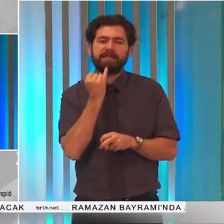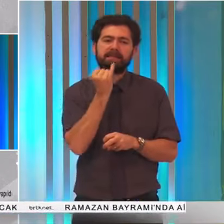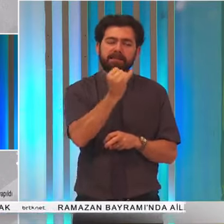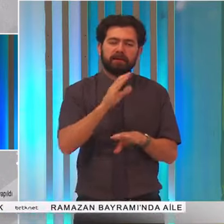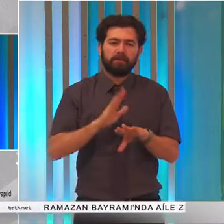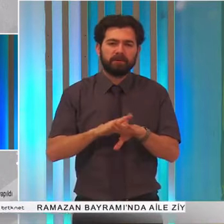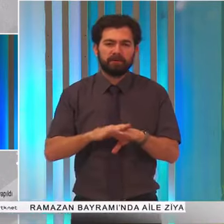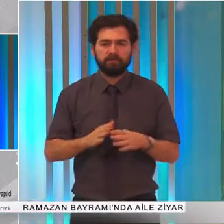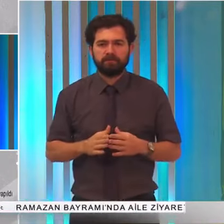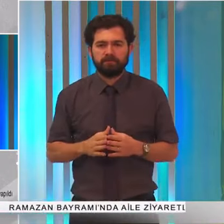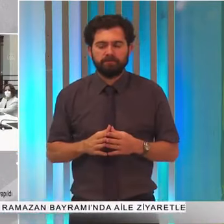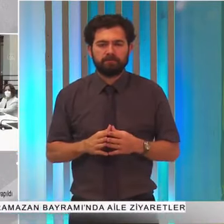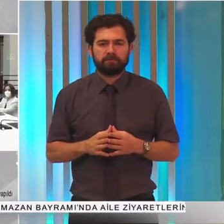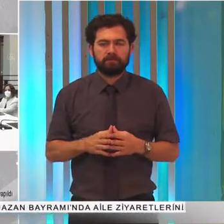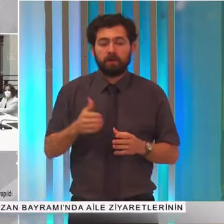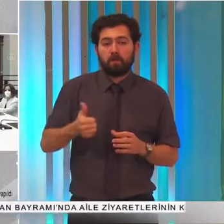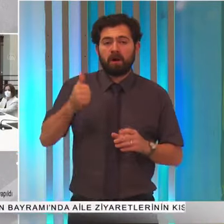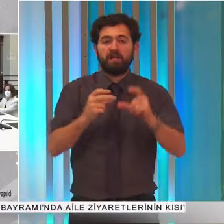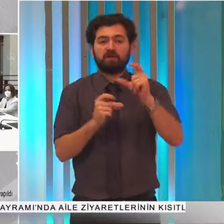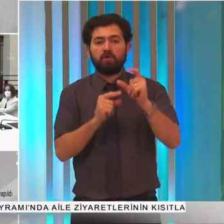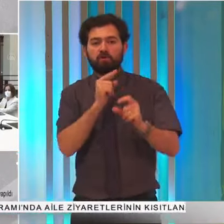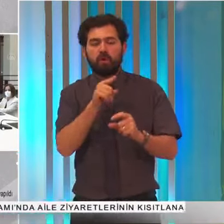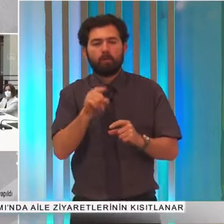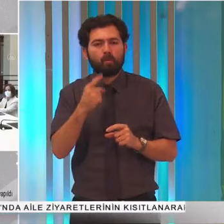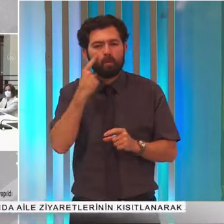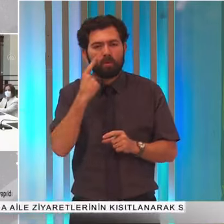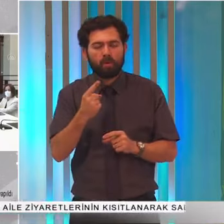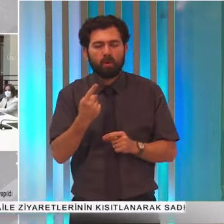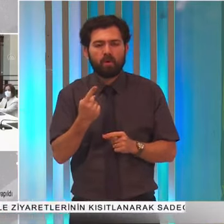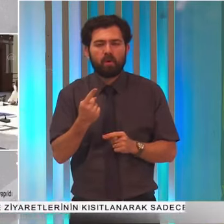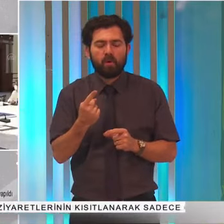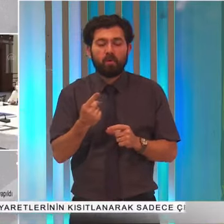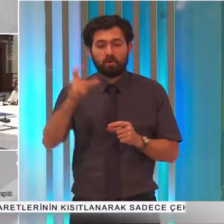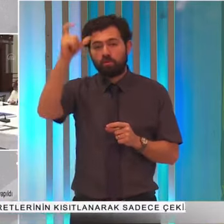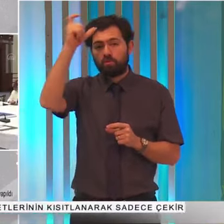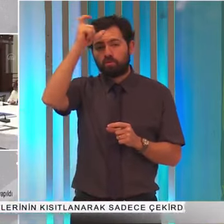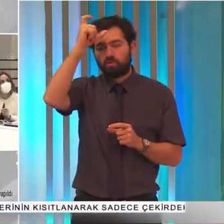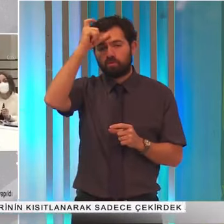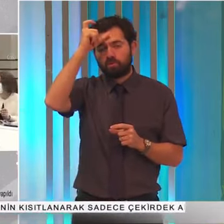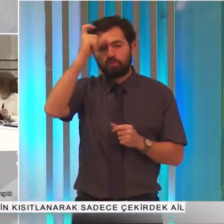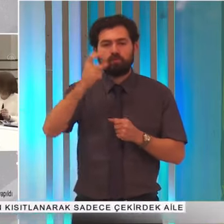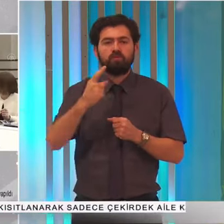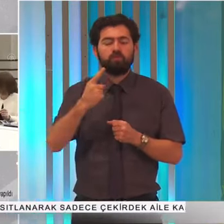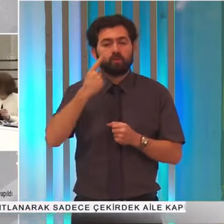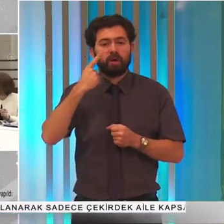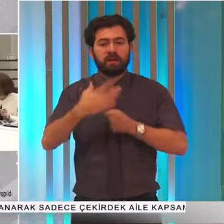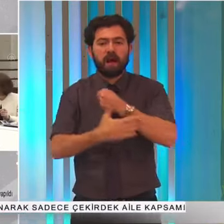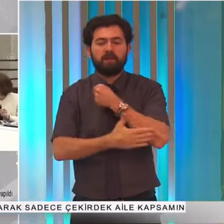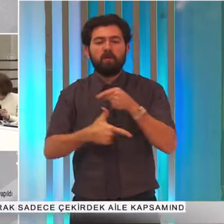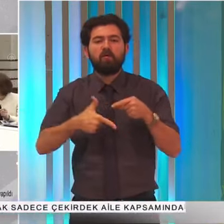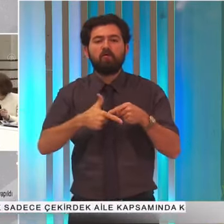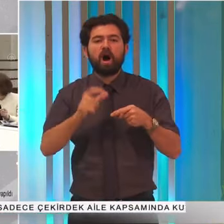temaslarda bulundu. Bakan Çavuşoğlu bu çerçevede Türkiye Cumhurbaşkanı